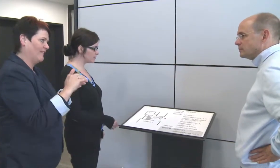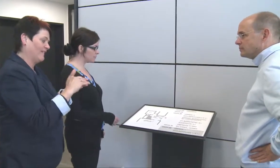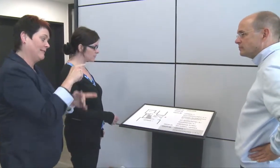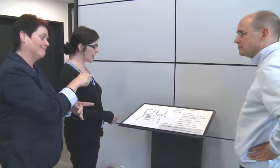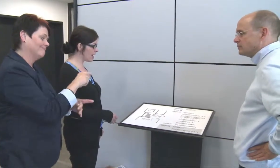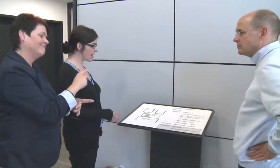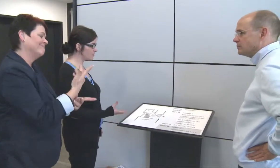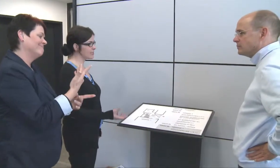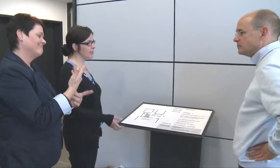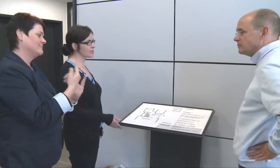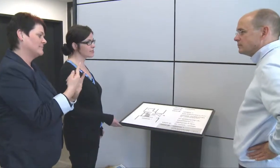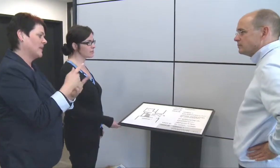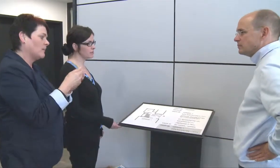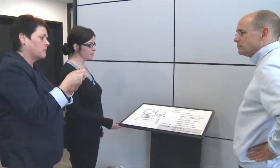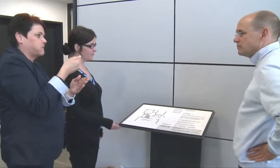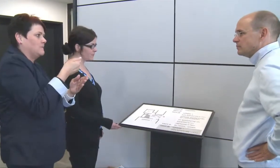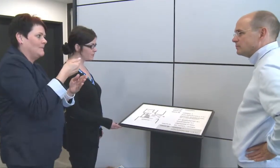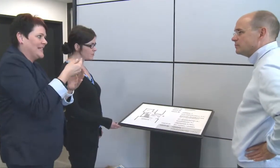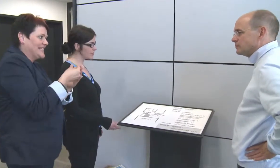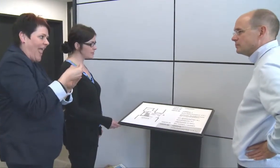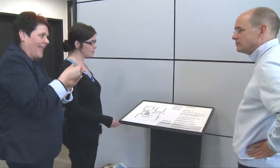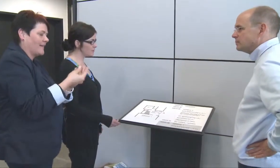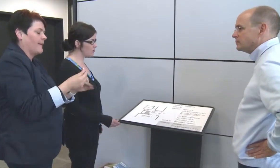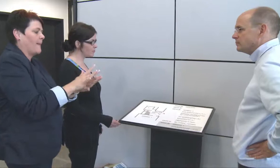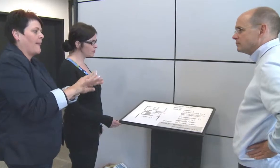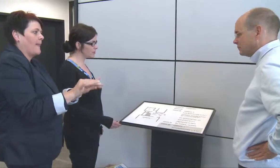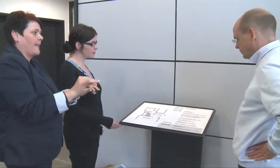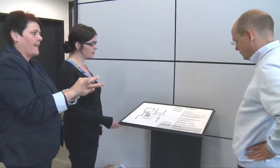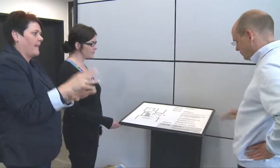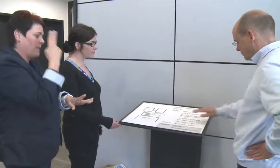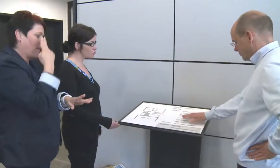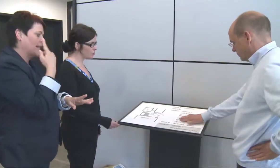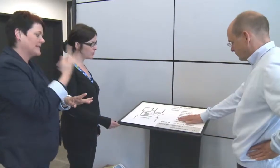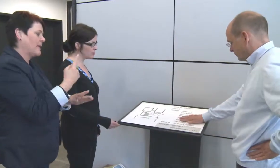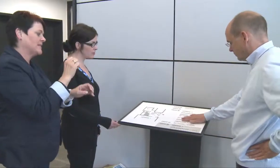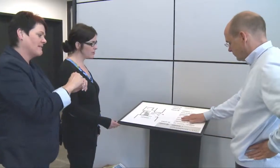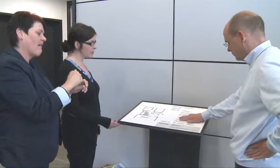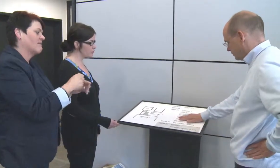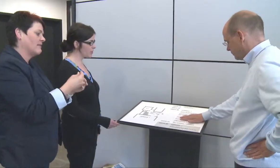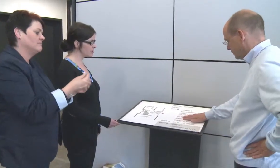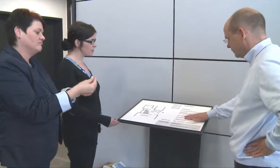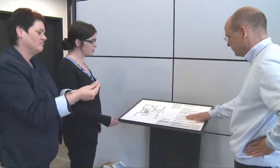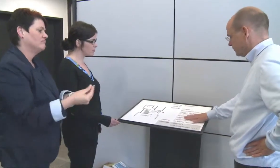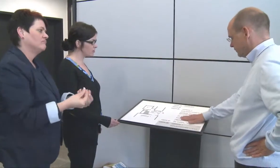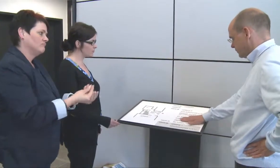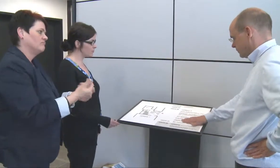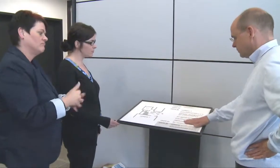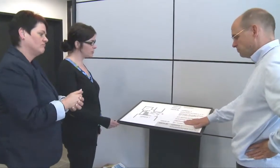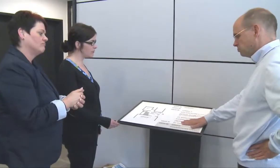erhabenen Zeichen sodass auch blinde Studierende entsprechend auch den